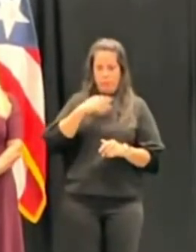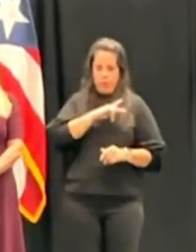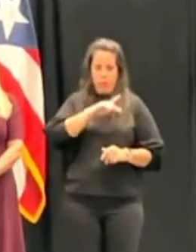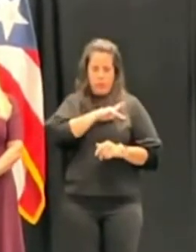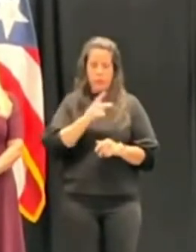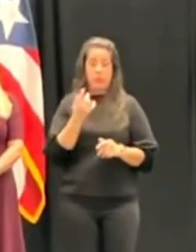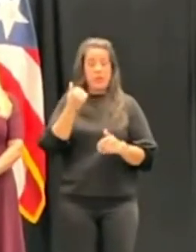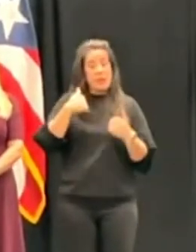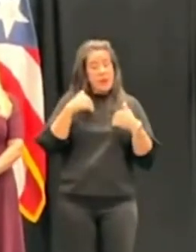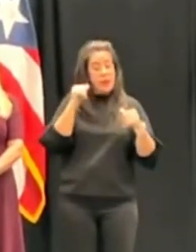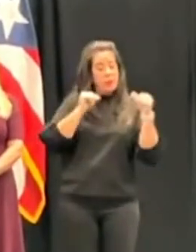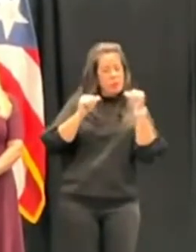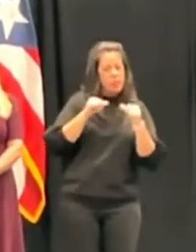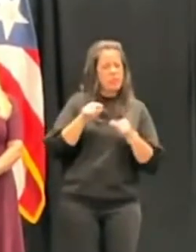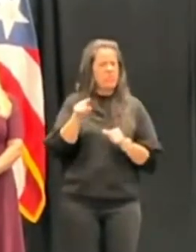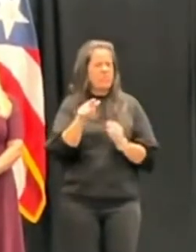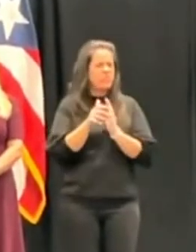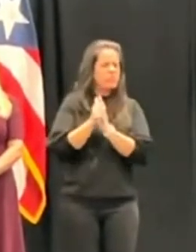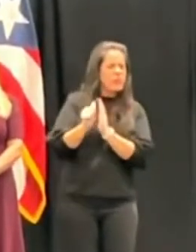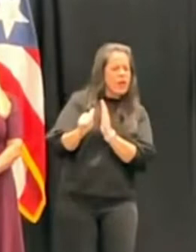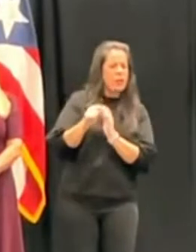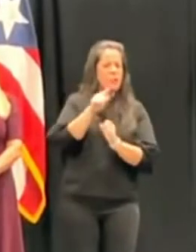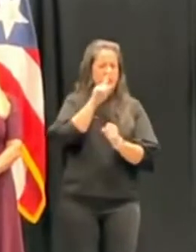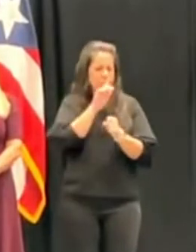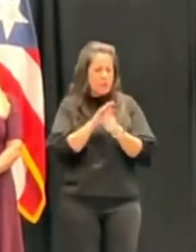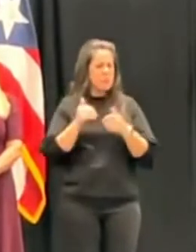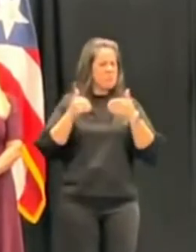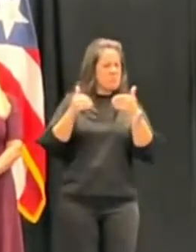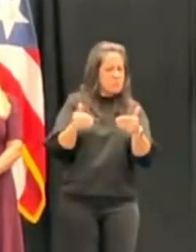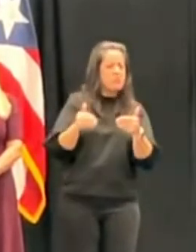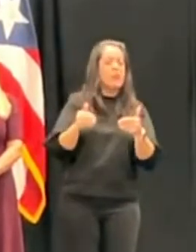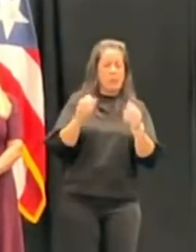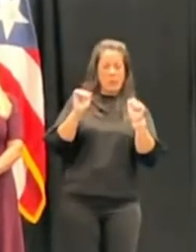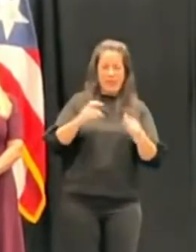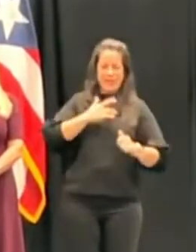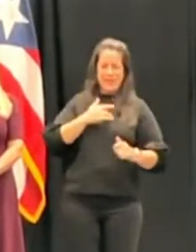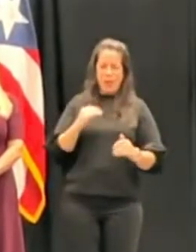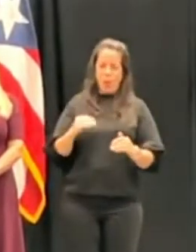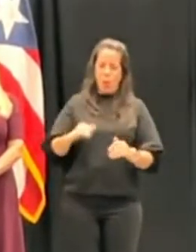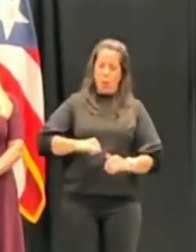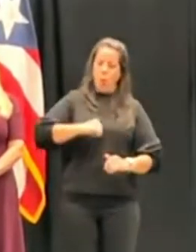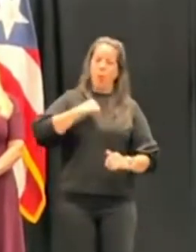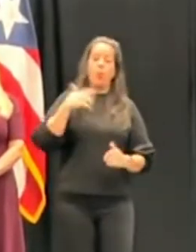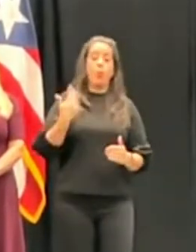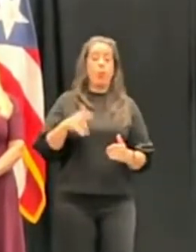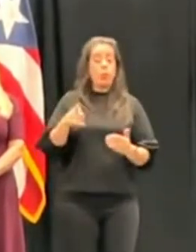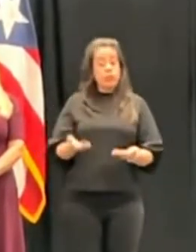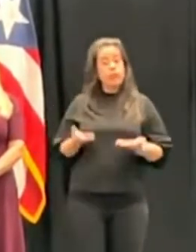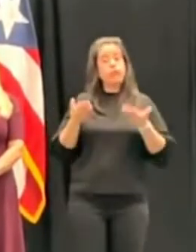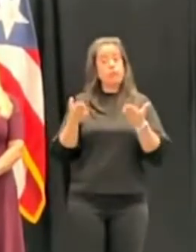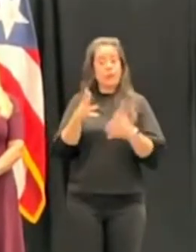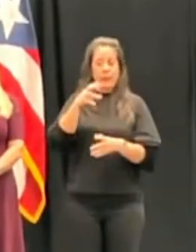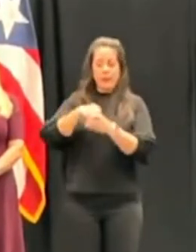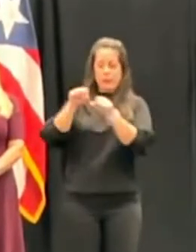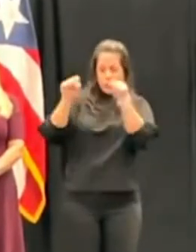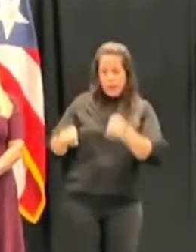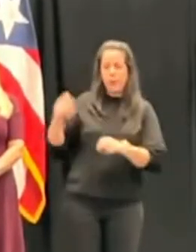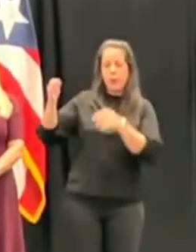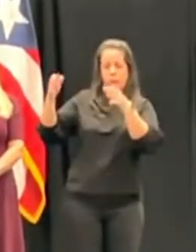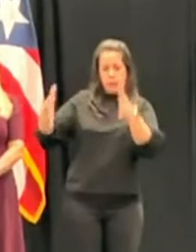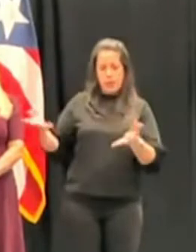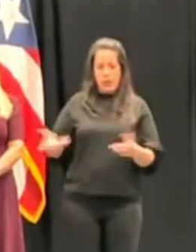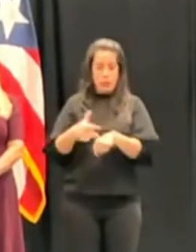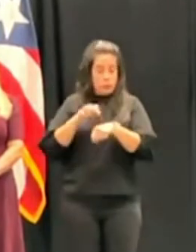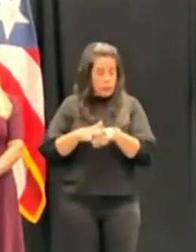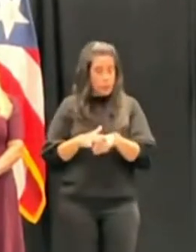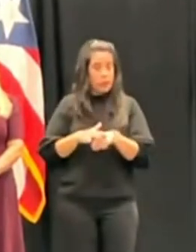dudas sobre mis capacidades y mi compromiso se sientan orgullosos de mis aportaciones al sistema de justicia puertorriqueño.